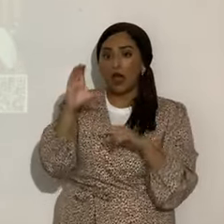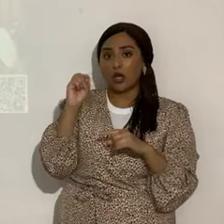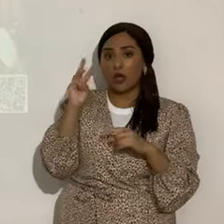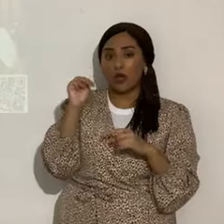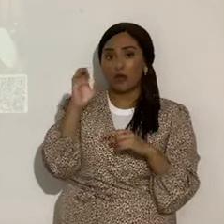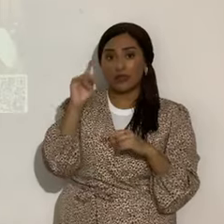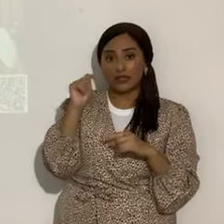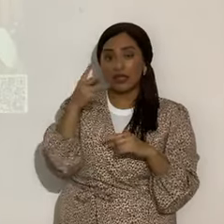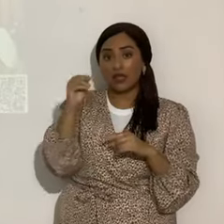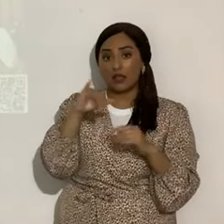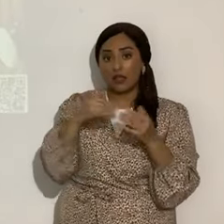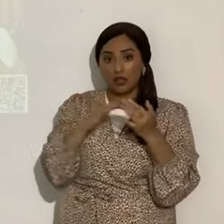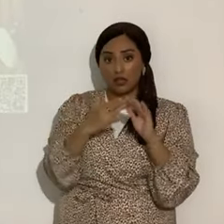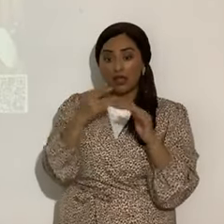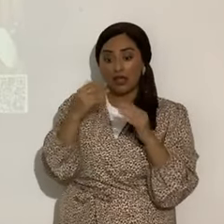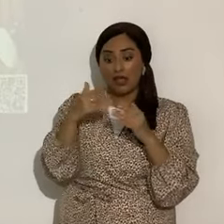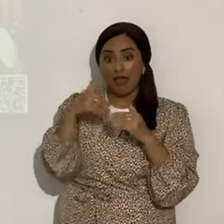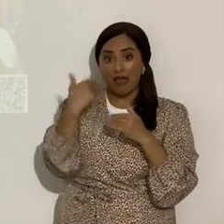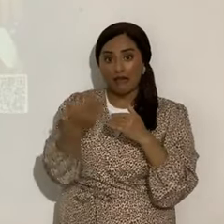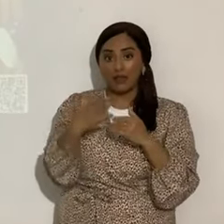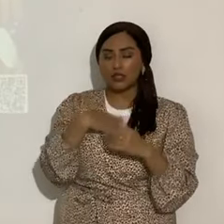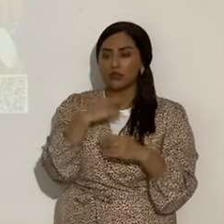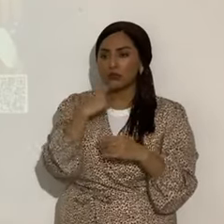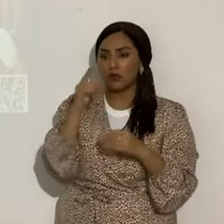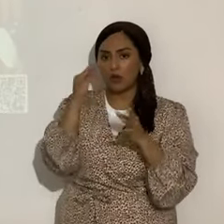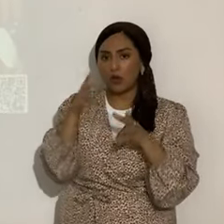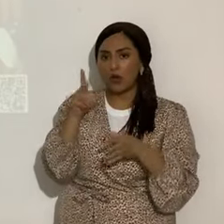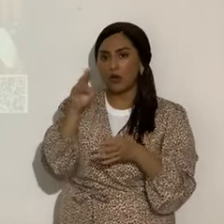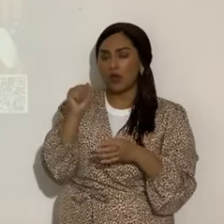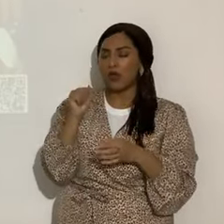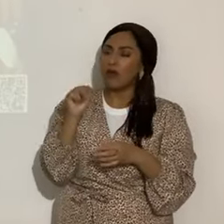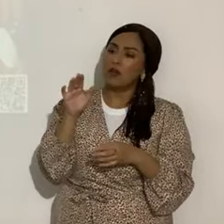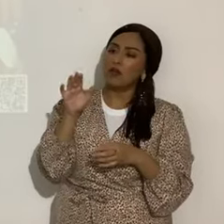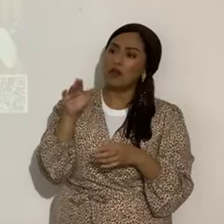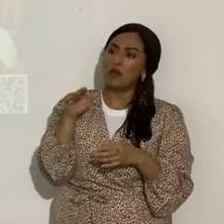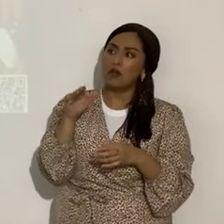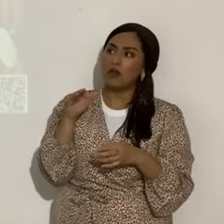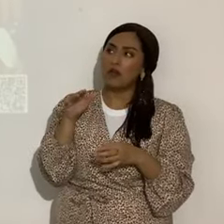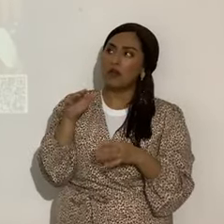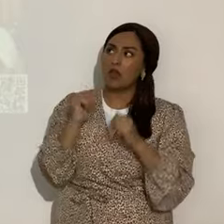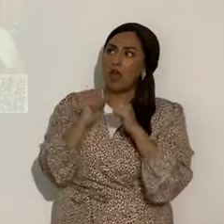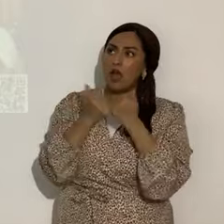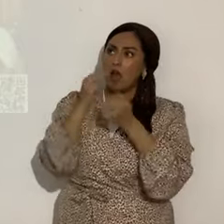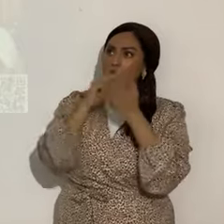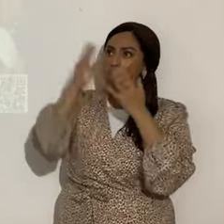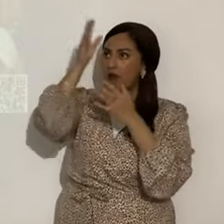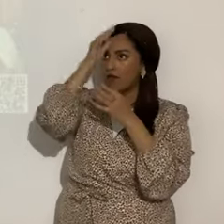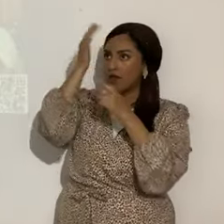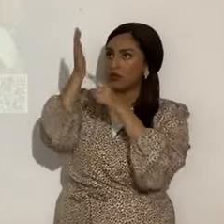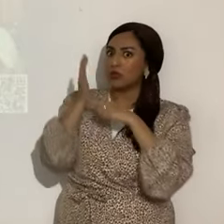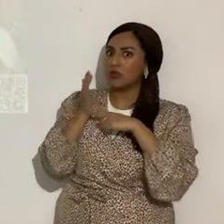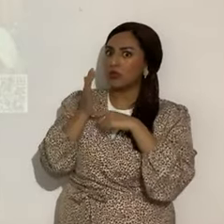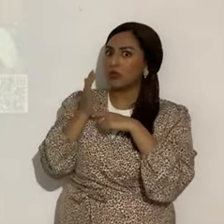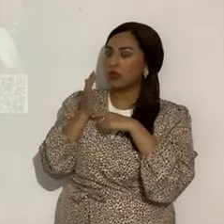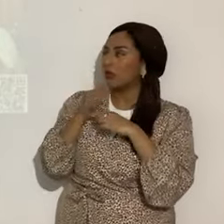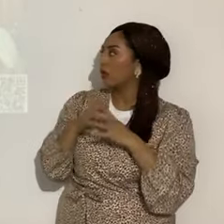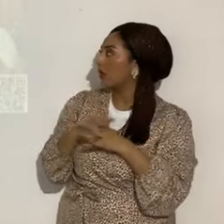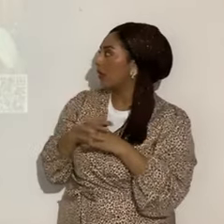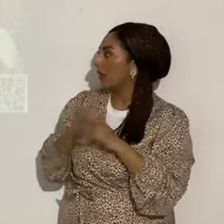Jerusalén. Y después le dije al Rue Luis, señal, es una señal. Entonces, vamos a ponerle el cometa